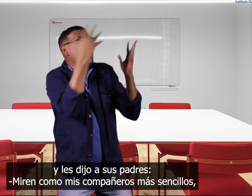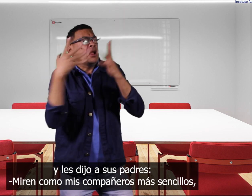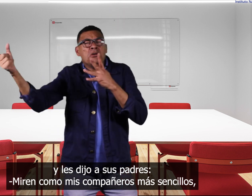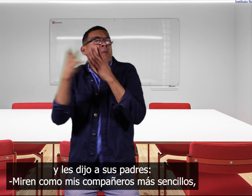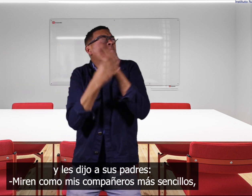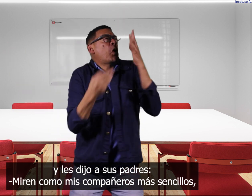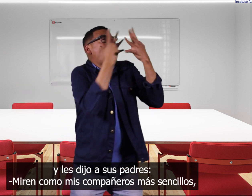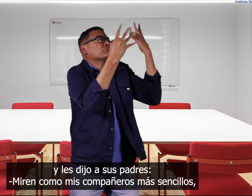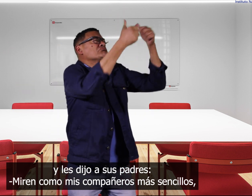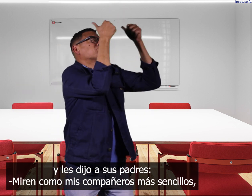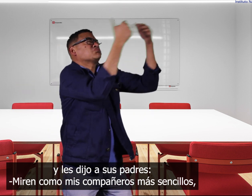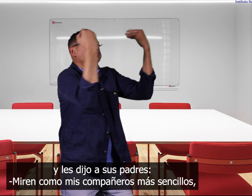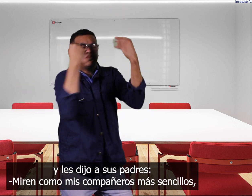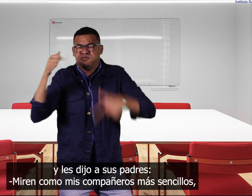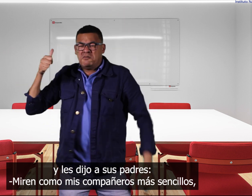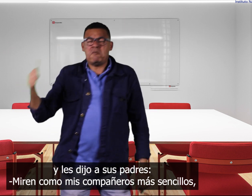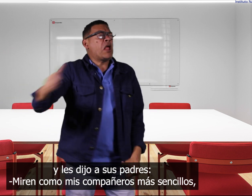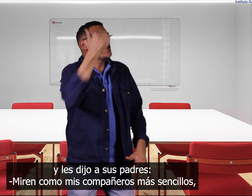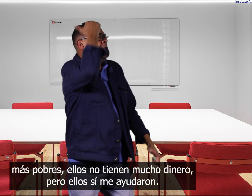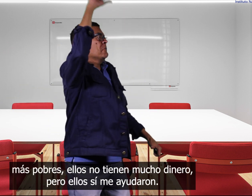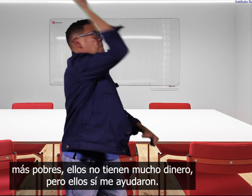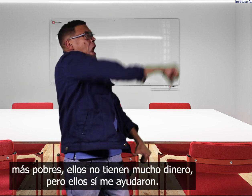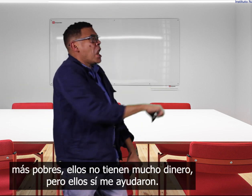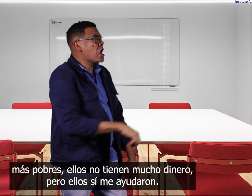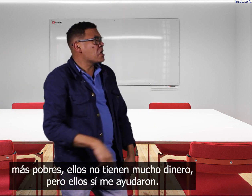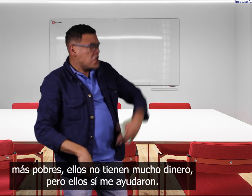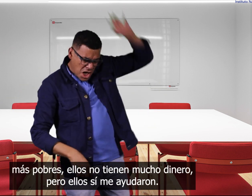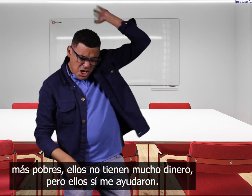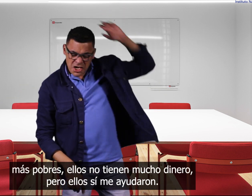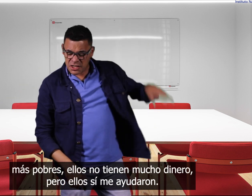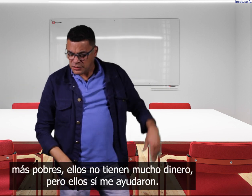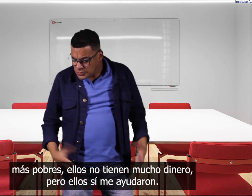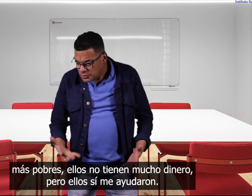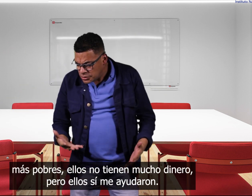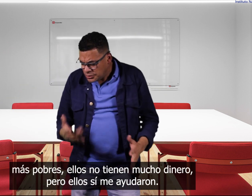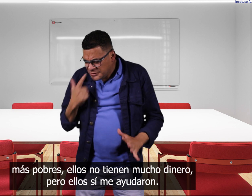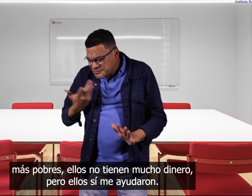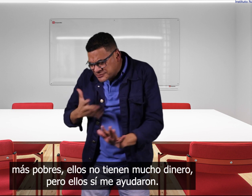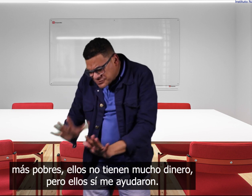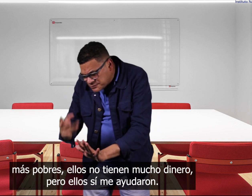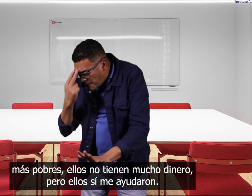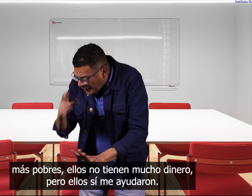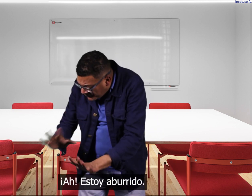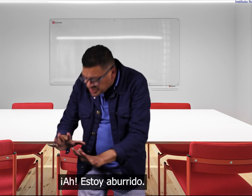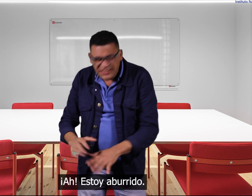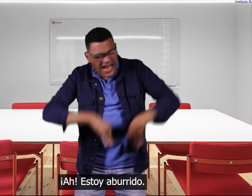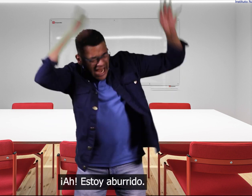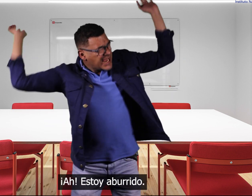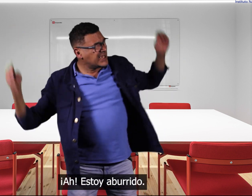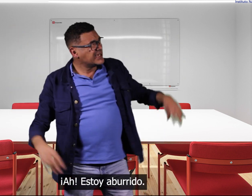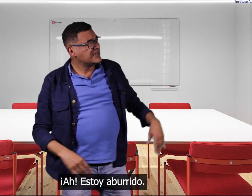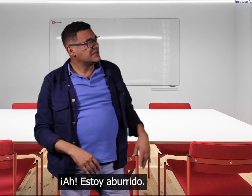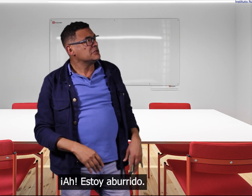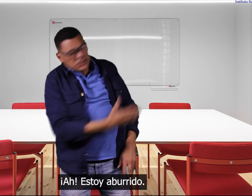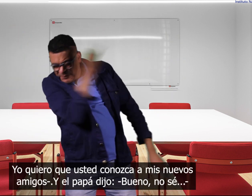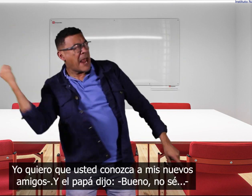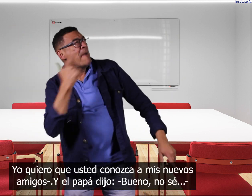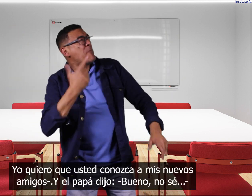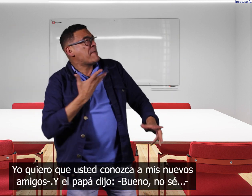miren como mis compañeros más sencillos más pobres ellos no tienen mucho dinero pero ellos sí me ayudaron a esto de aburrido yo quiero que